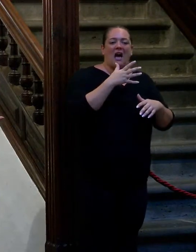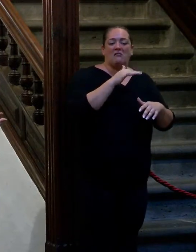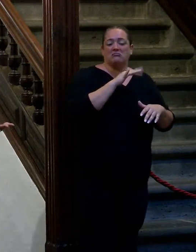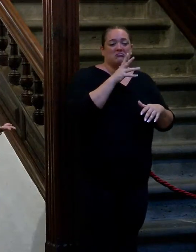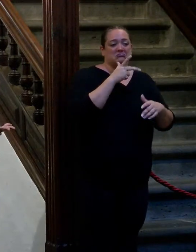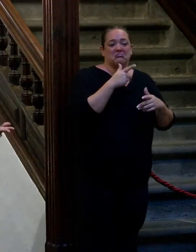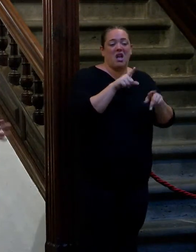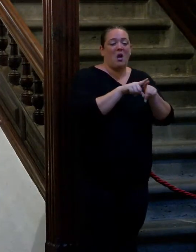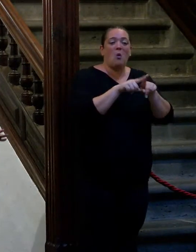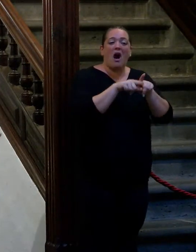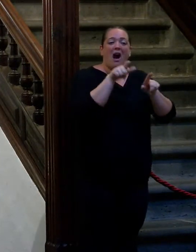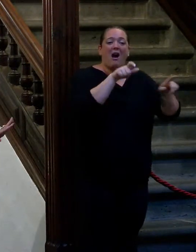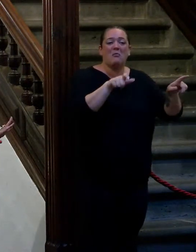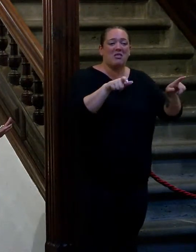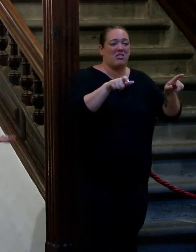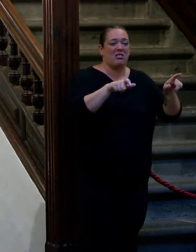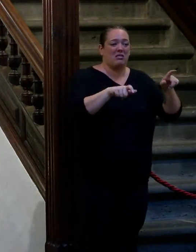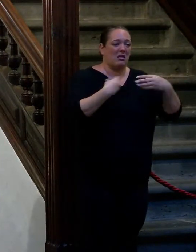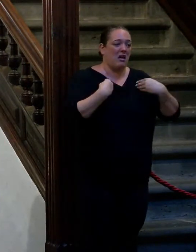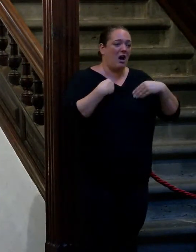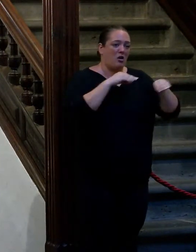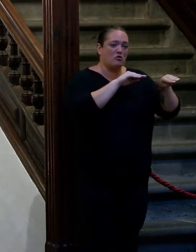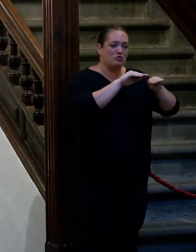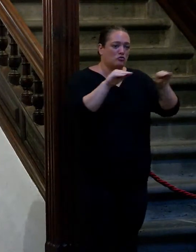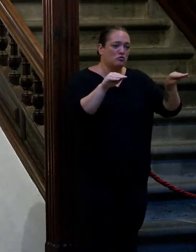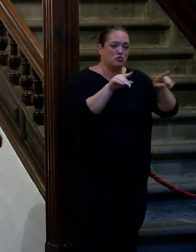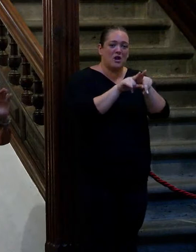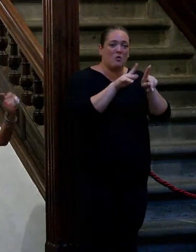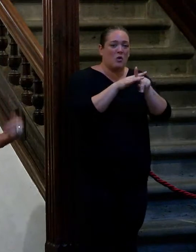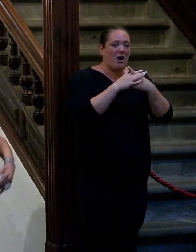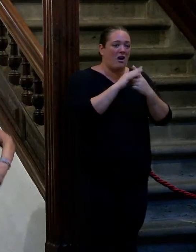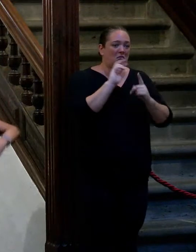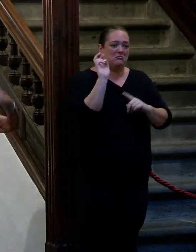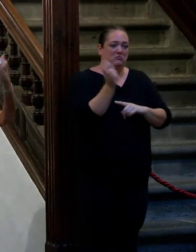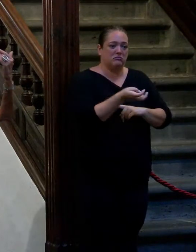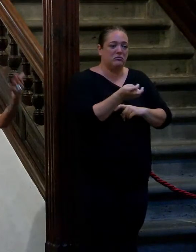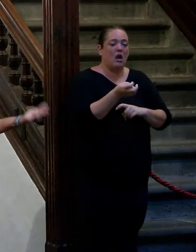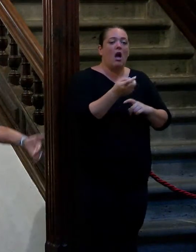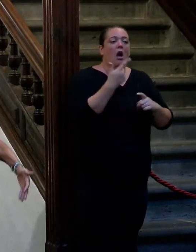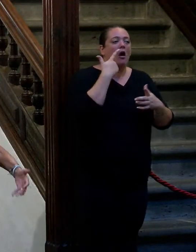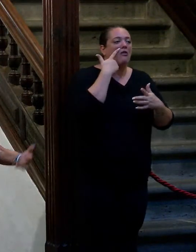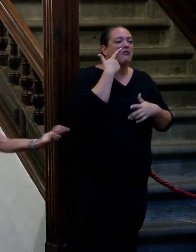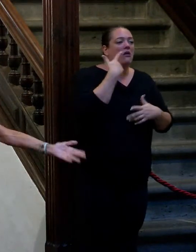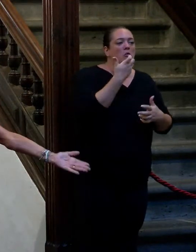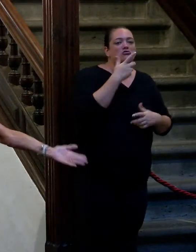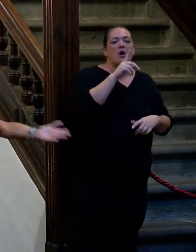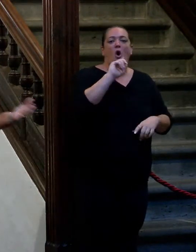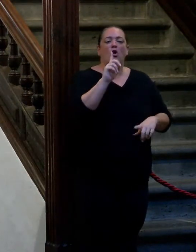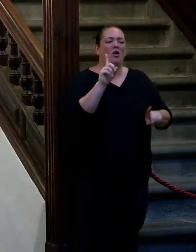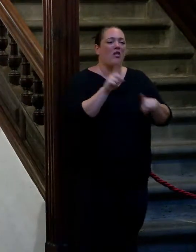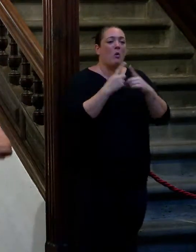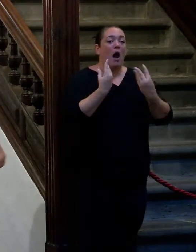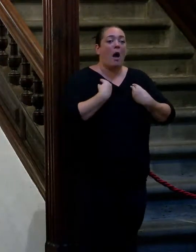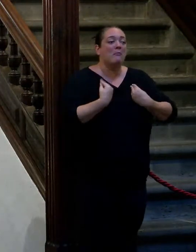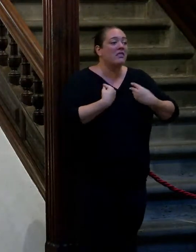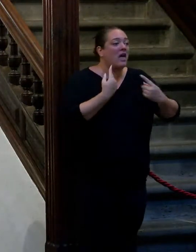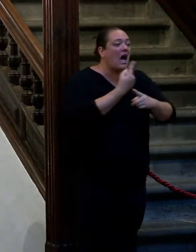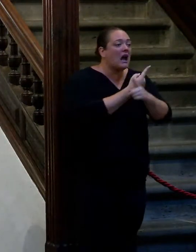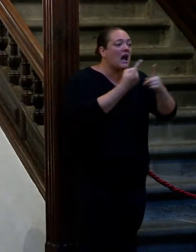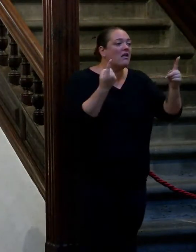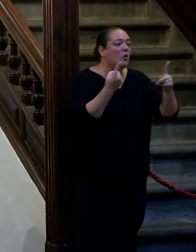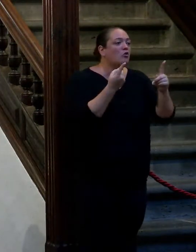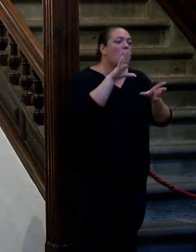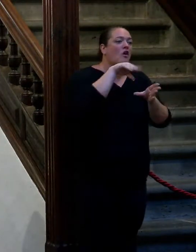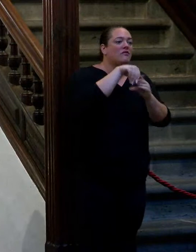como la vida de cualquier ser humano si te pones a escarbar un poco aunque sean menos notorios o menos populares pero en cada vida de nosotros hay una